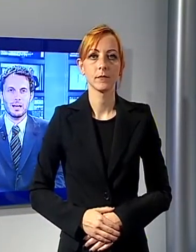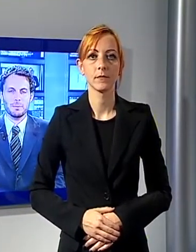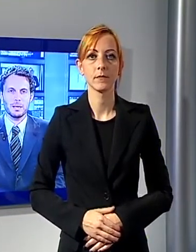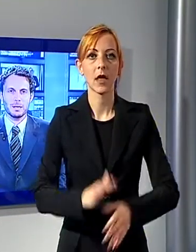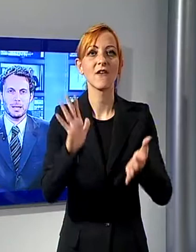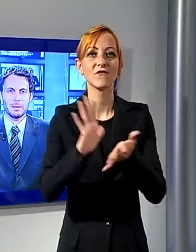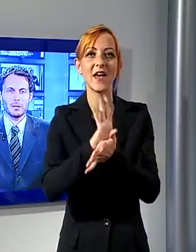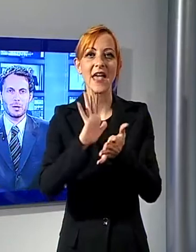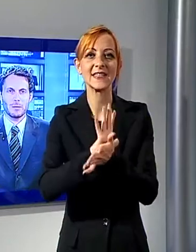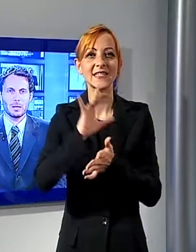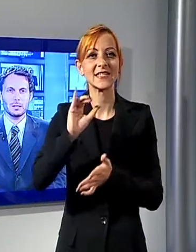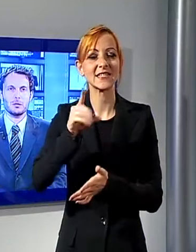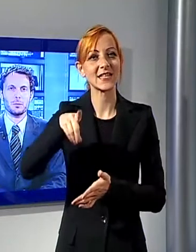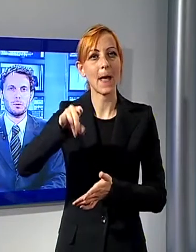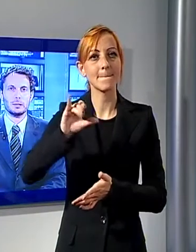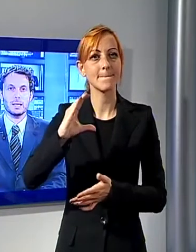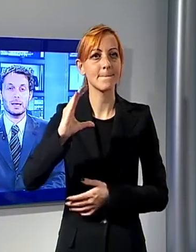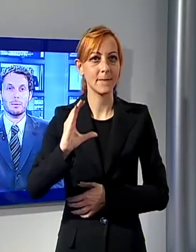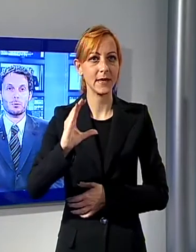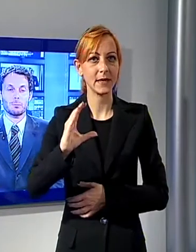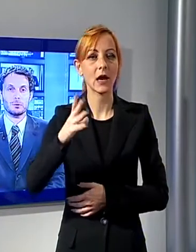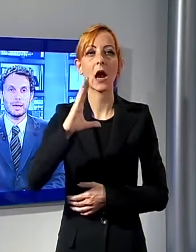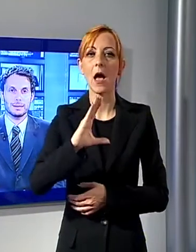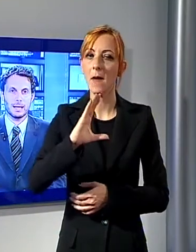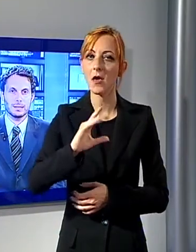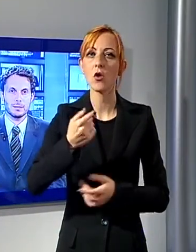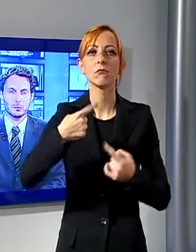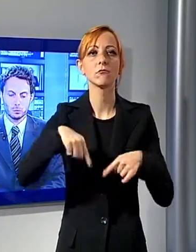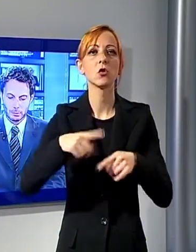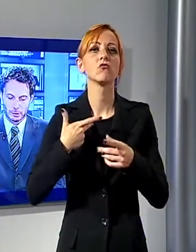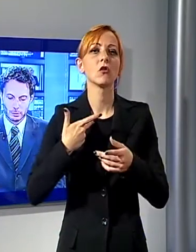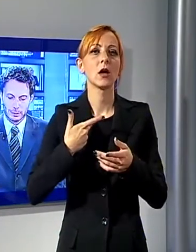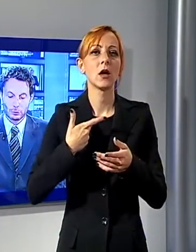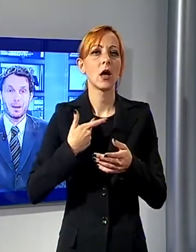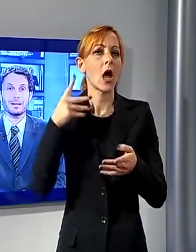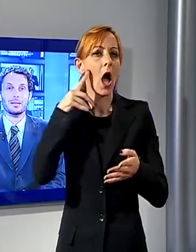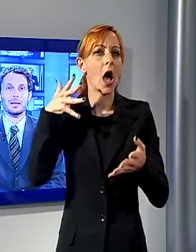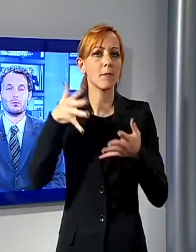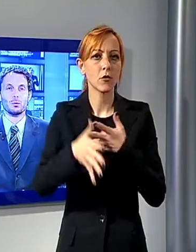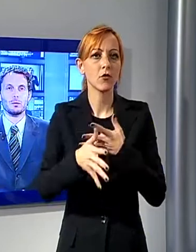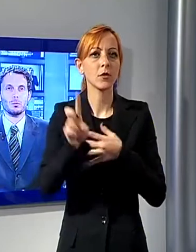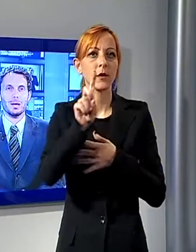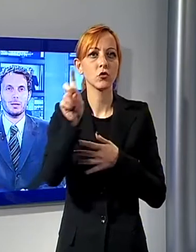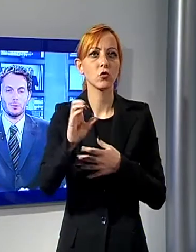Pic di Camaiore vi anticipo, dedicheremo una puntata di Zoom in onda domani sera su Noi TV alle ore